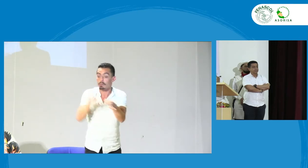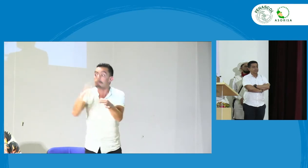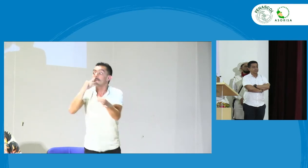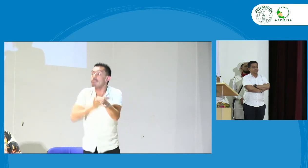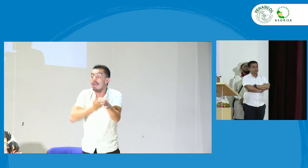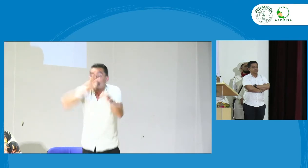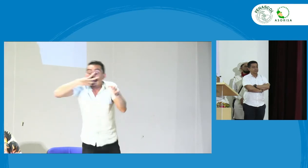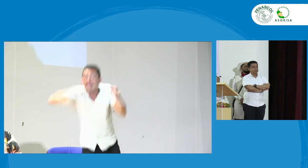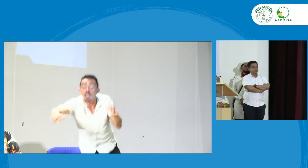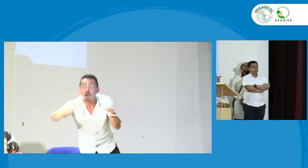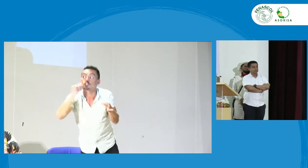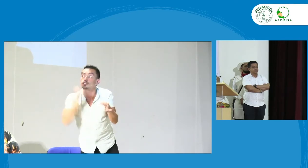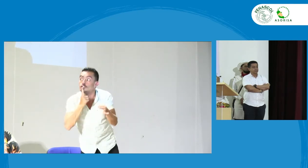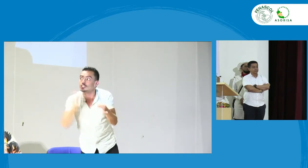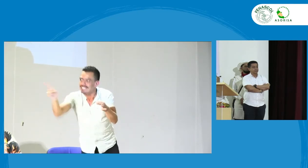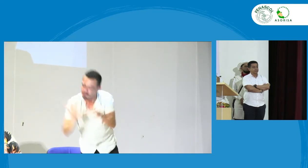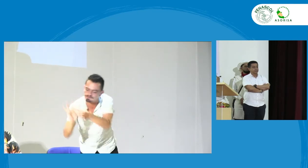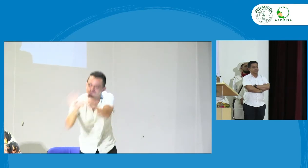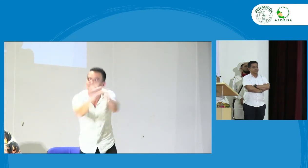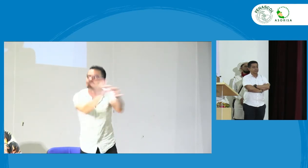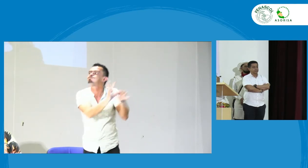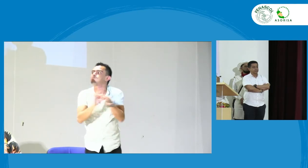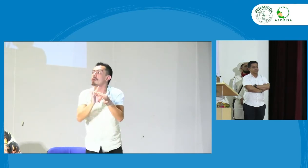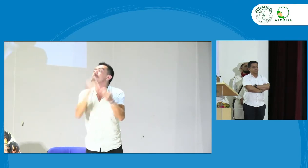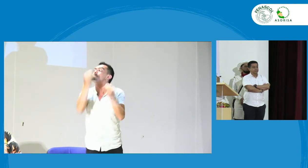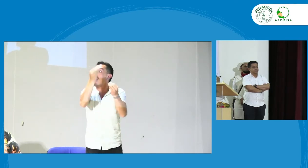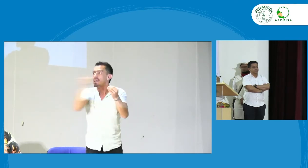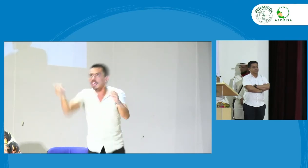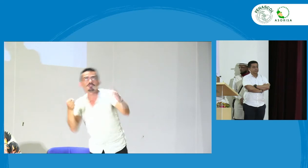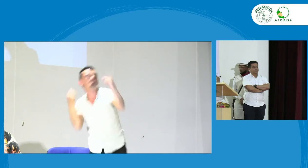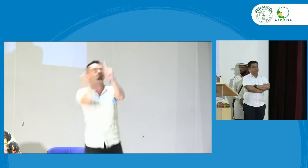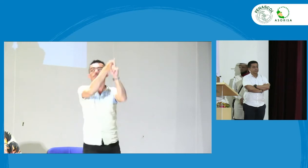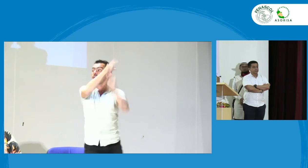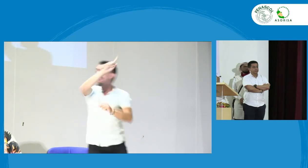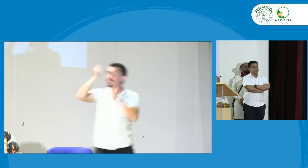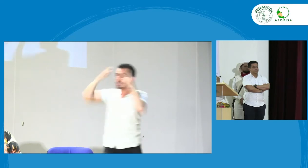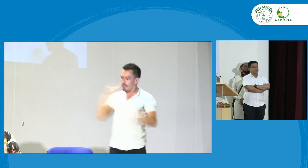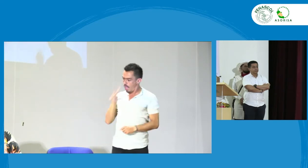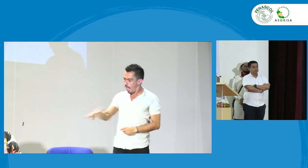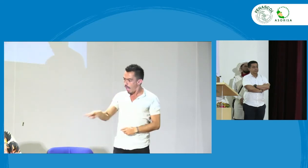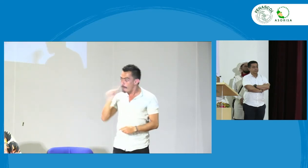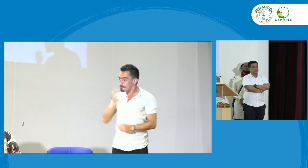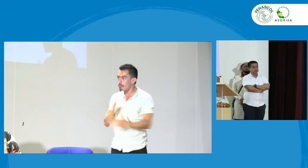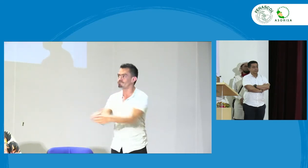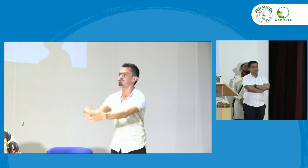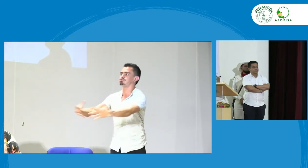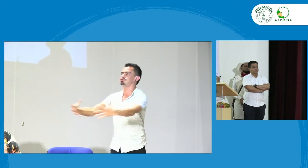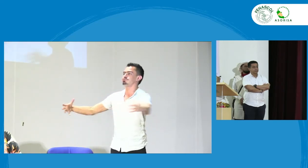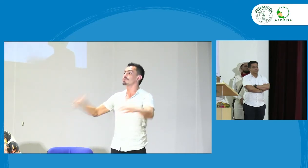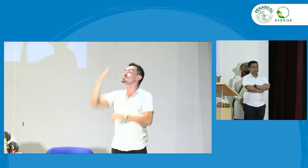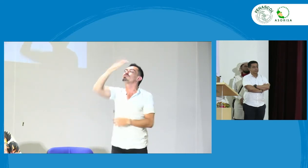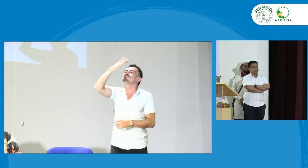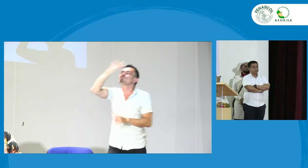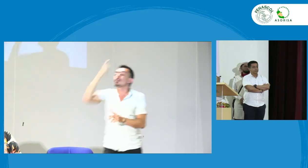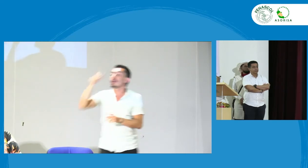entonces es importante lo que usted menciona que aquellos padres que tienen hijos sordos puedan generar una red y puedan estar un poco más